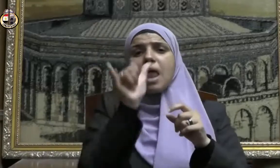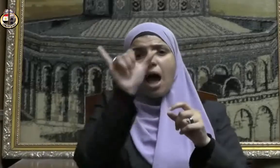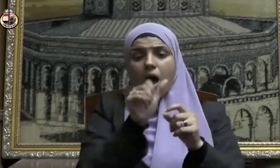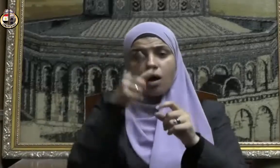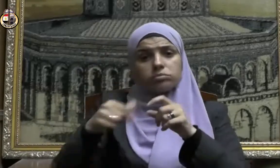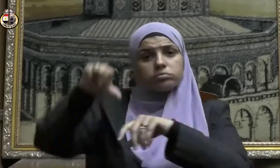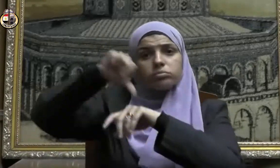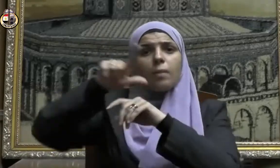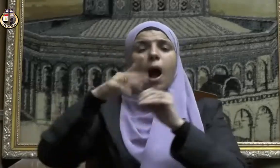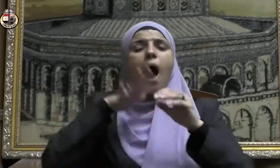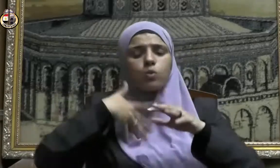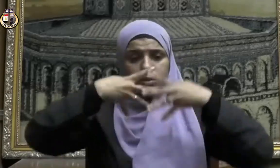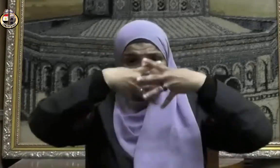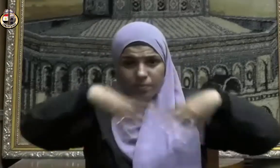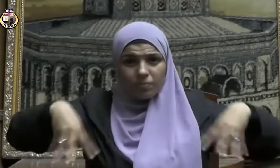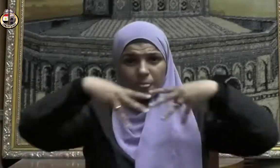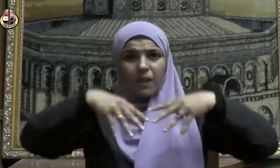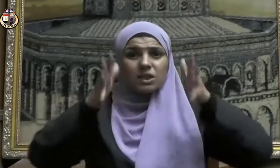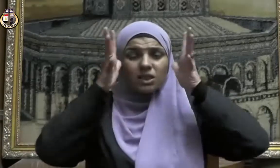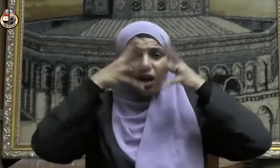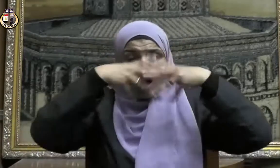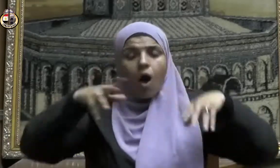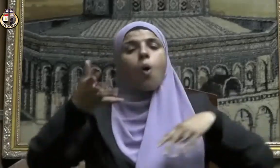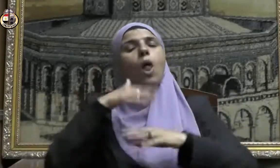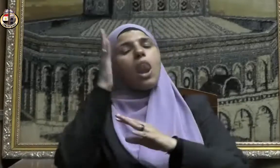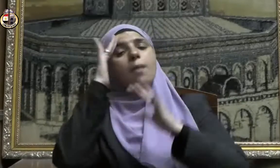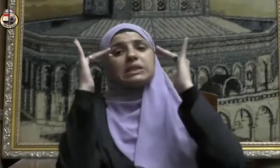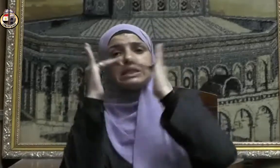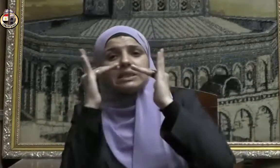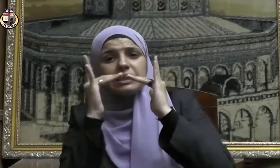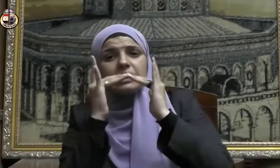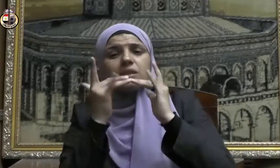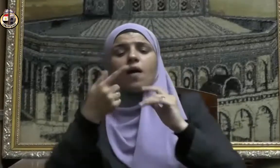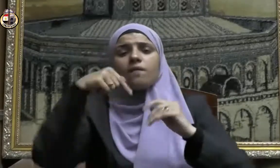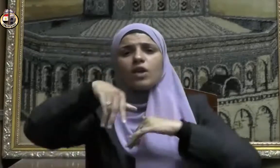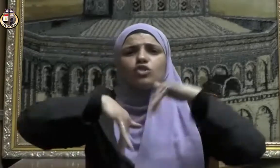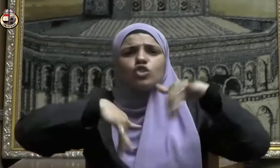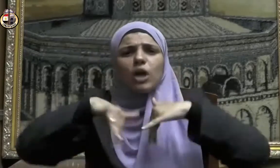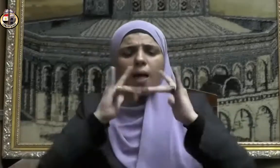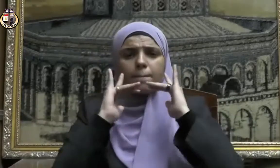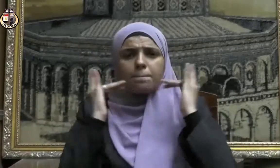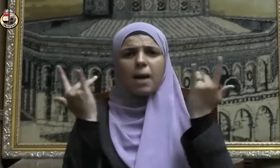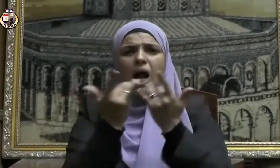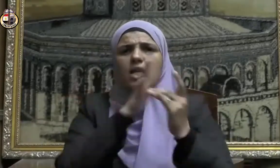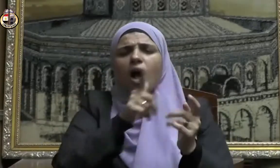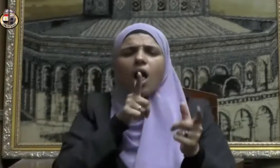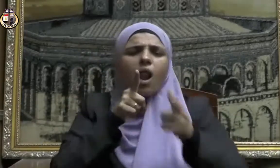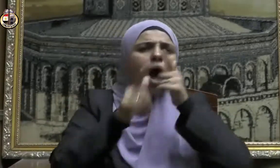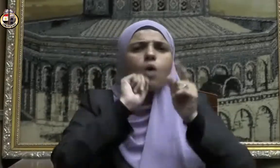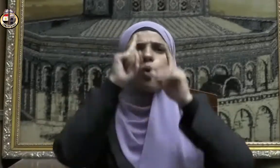خلف الصلوات وعلى فراشه وفي مجلسه وممشاه